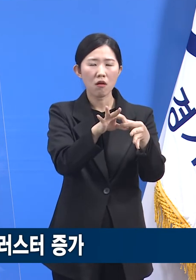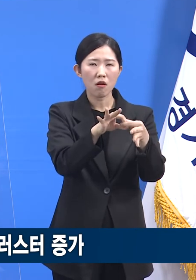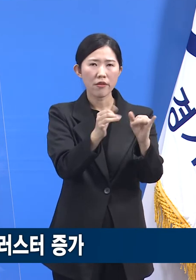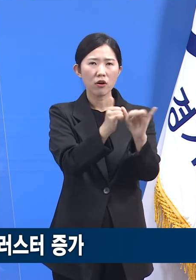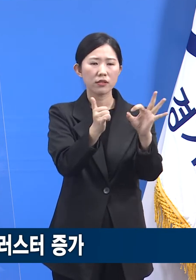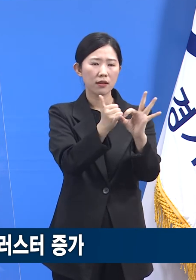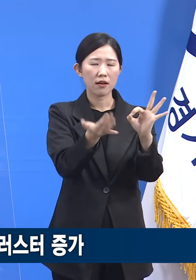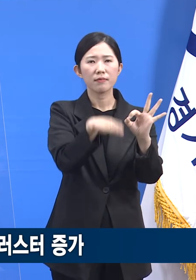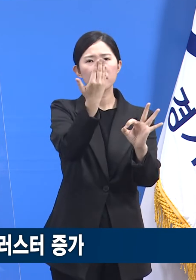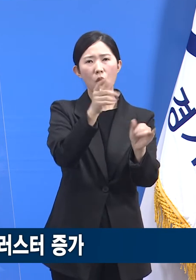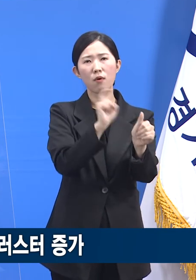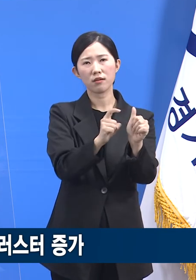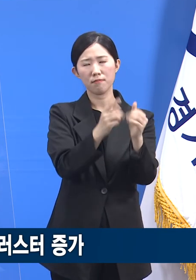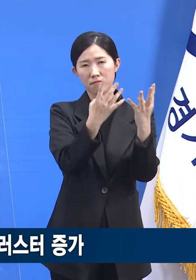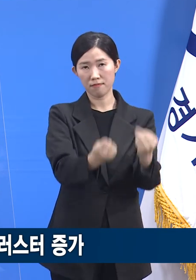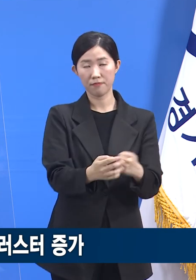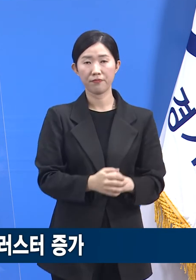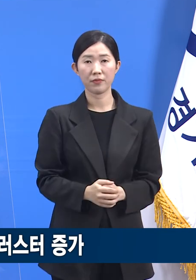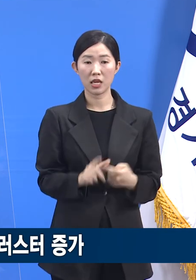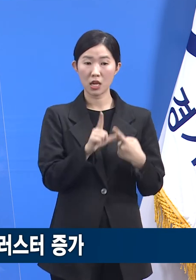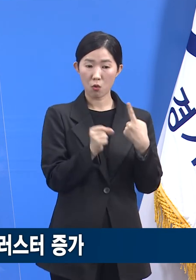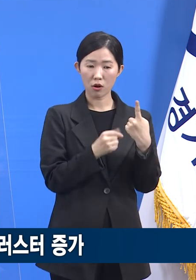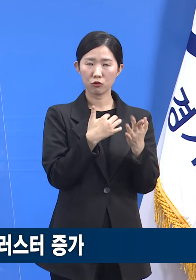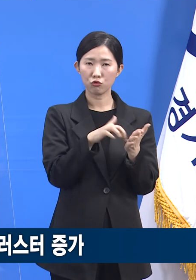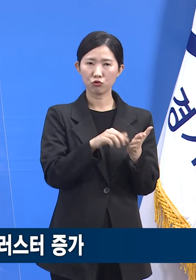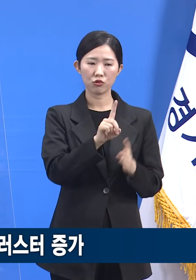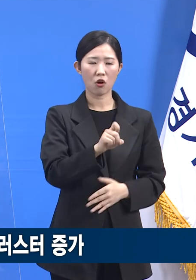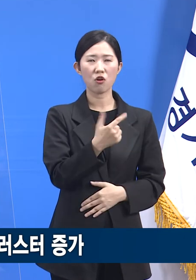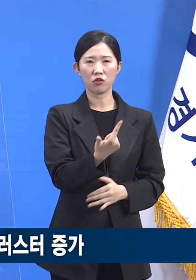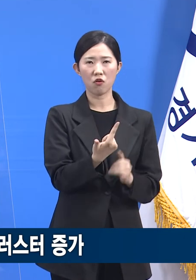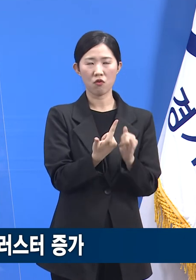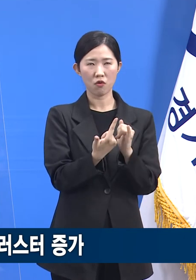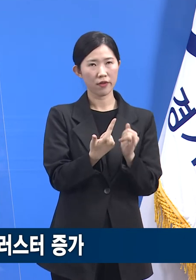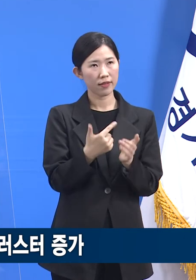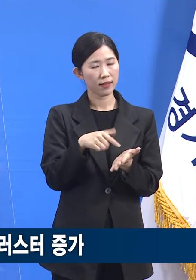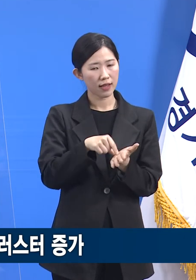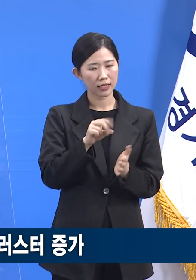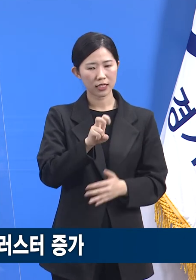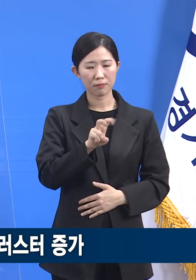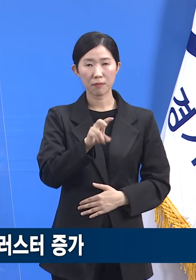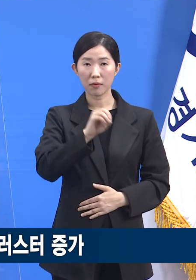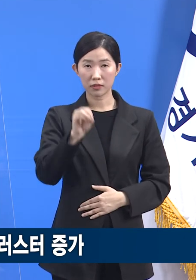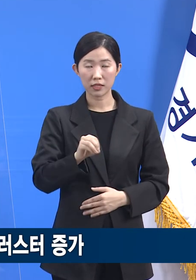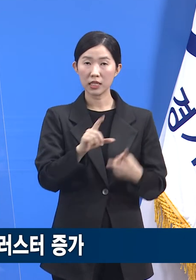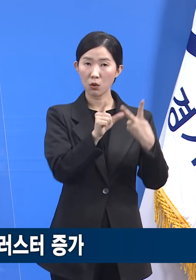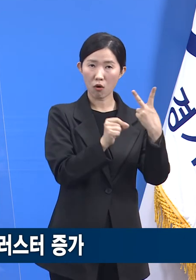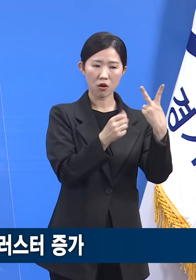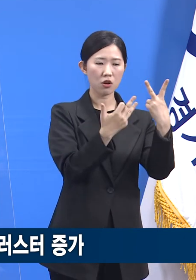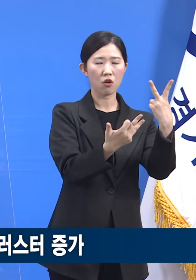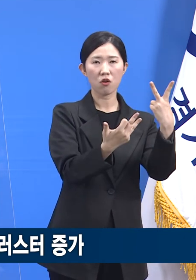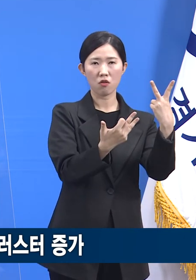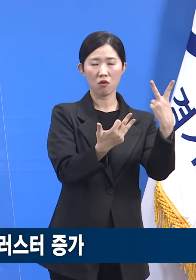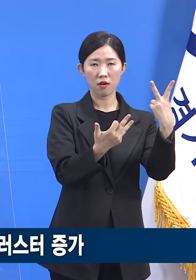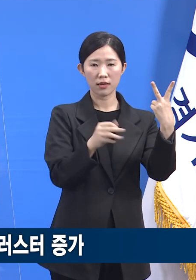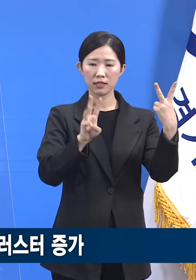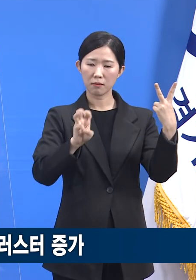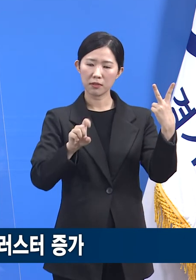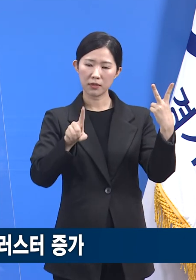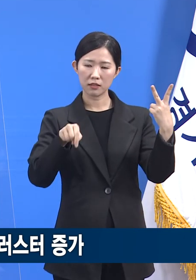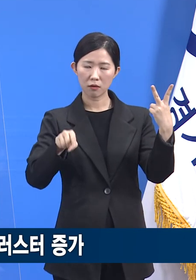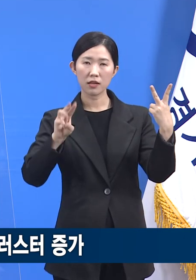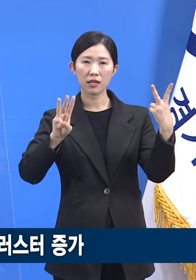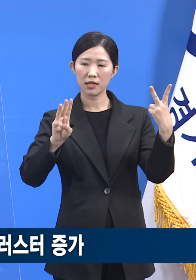1월에 16건으로 전체의 26.2% 2월에는 18건으로 32.1%